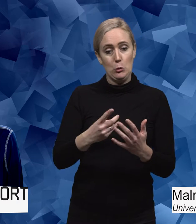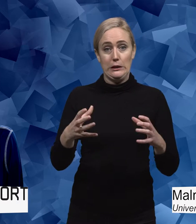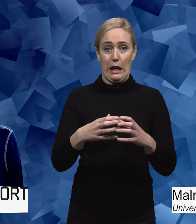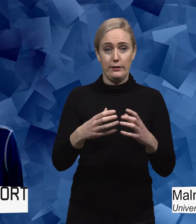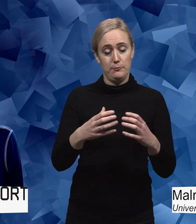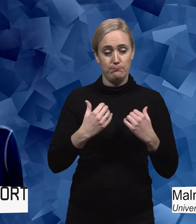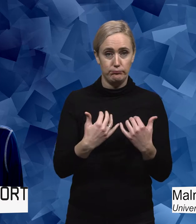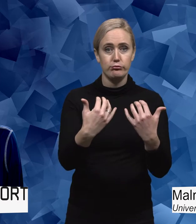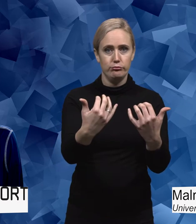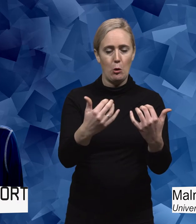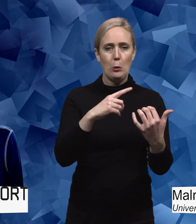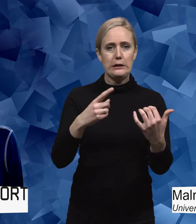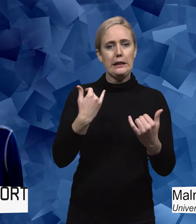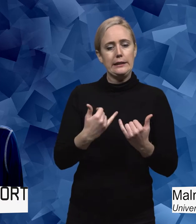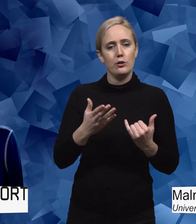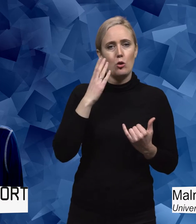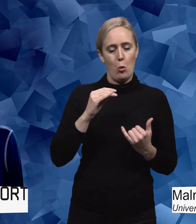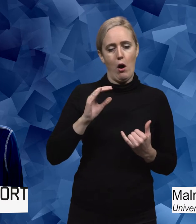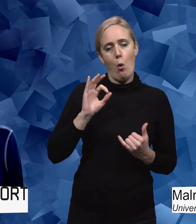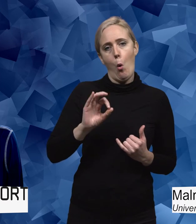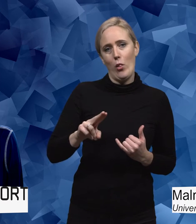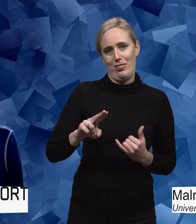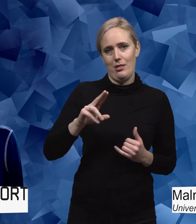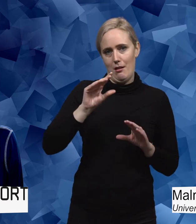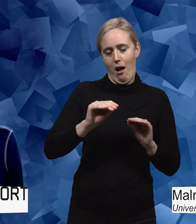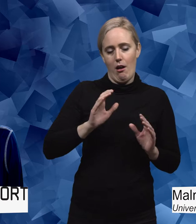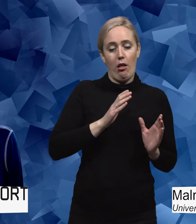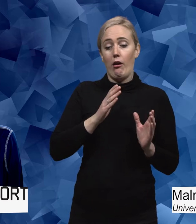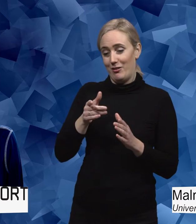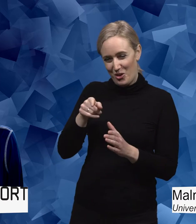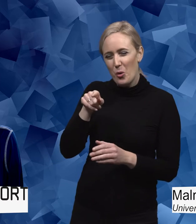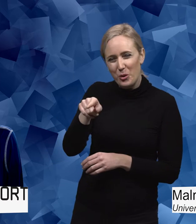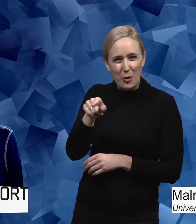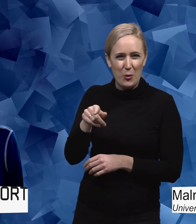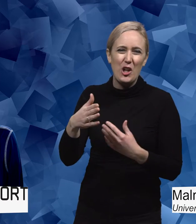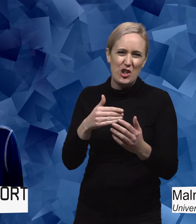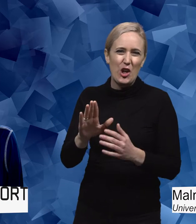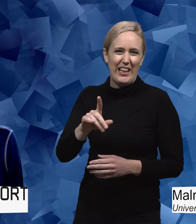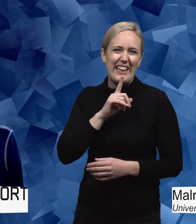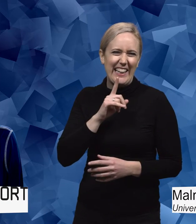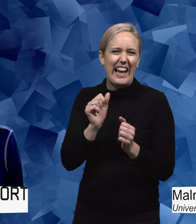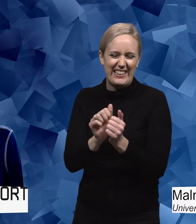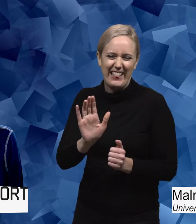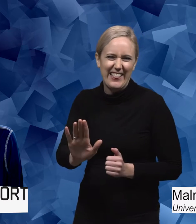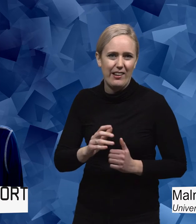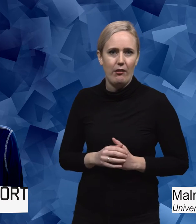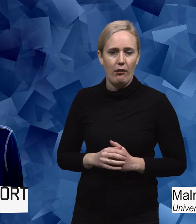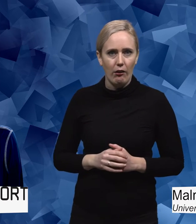klasskamrater vände hon sig avslutningsvis mot den här tjejen och sa, och du, det gör på ditt lilla vis. Och den här tjejen